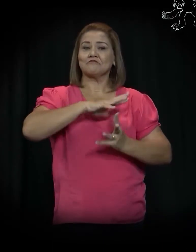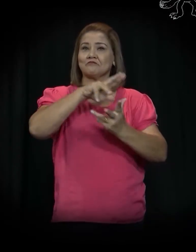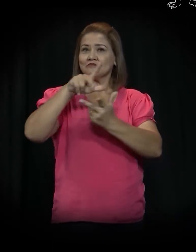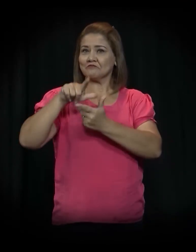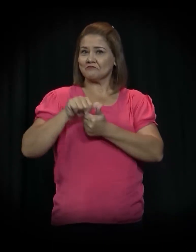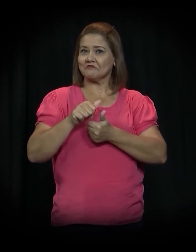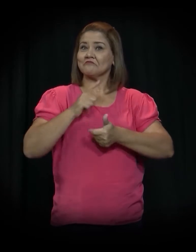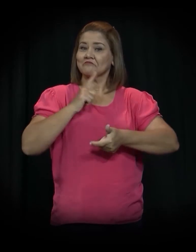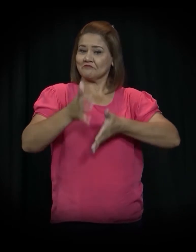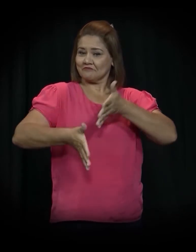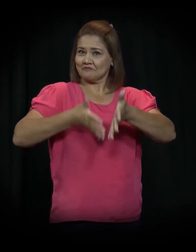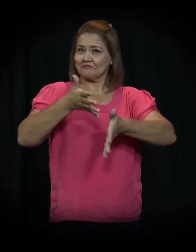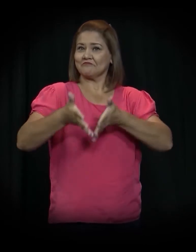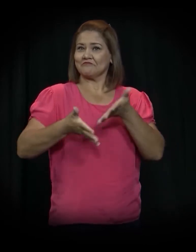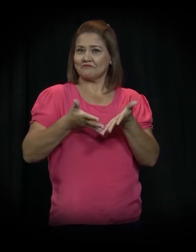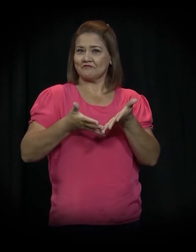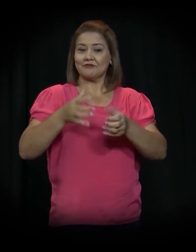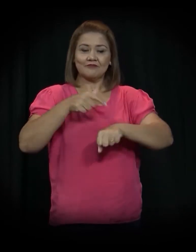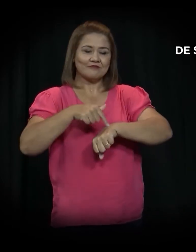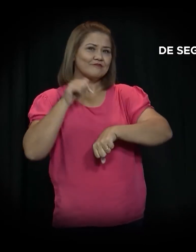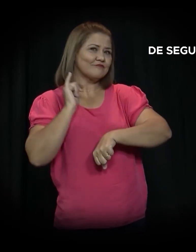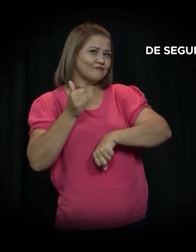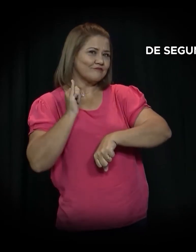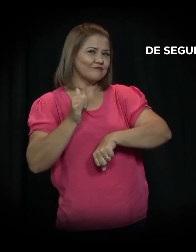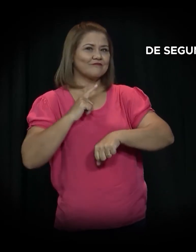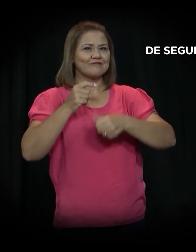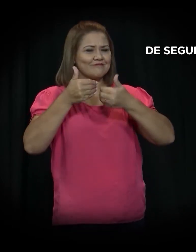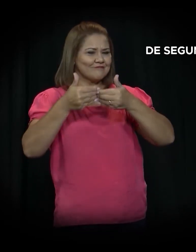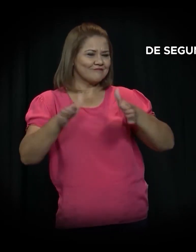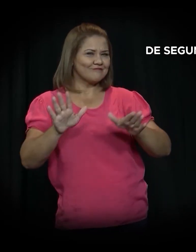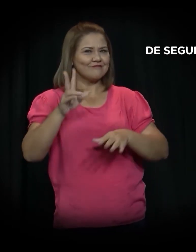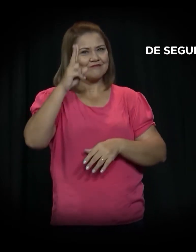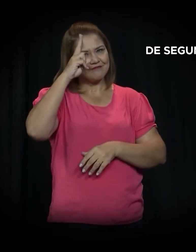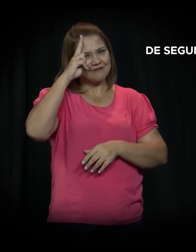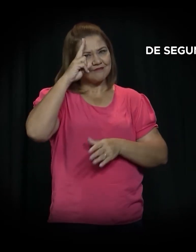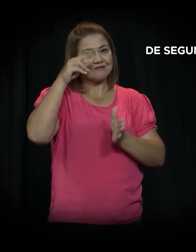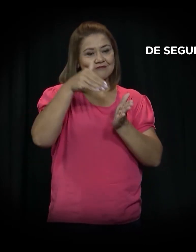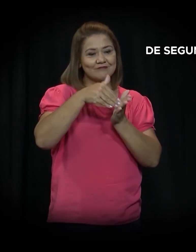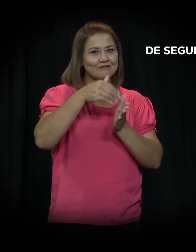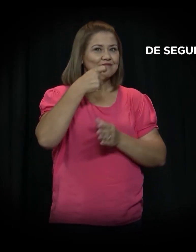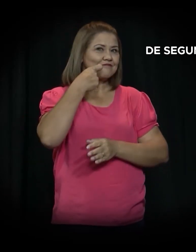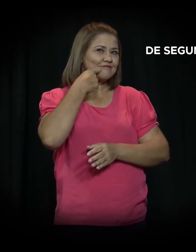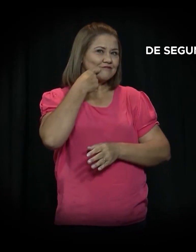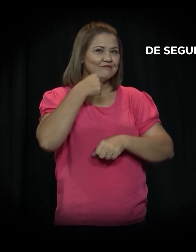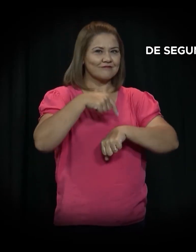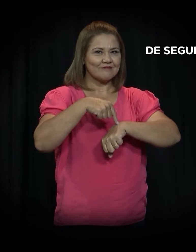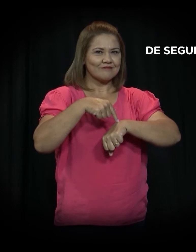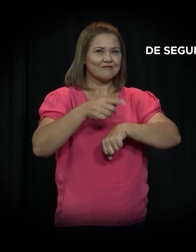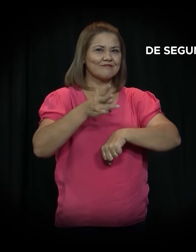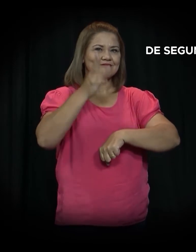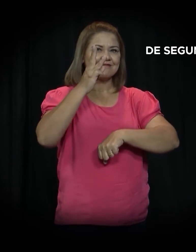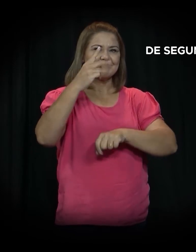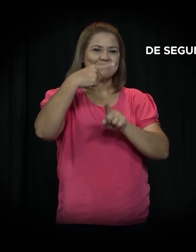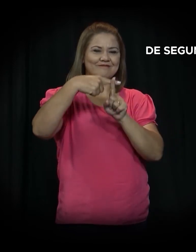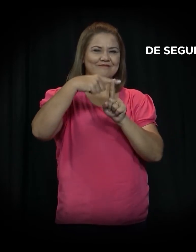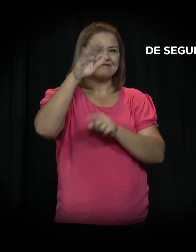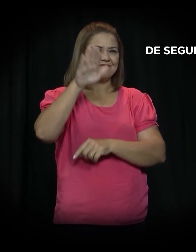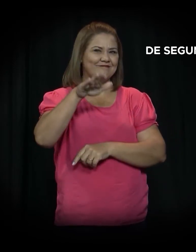A Hora do Conto vai ao ar de segunda a sexta, às três e meia da tarde, com uma exibição